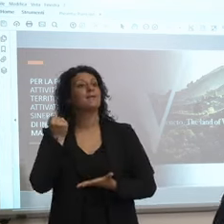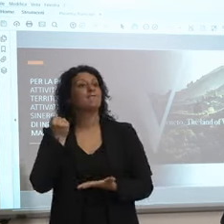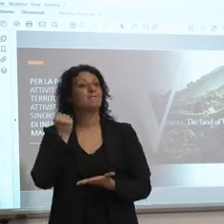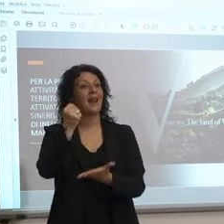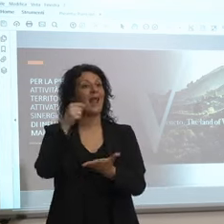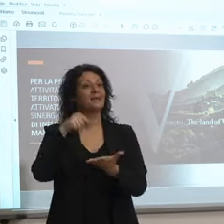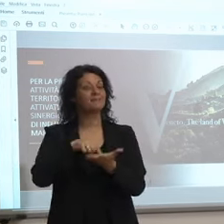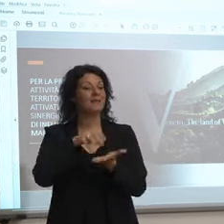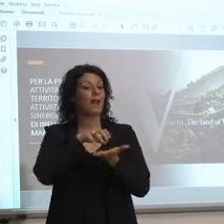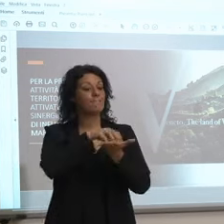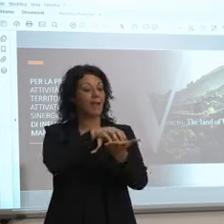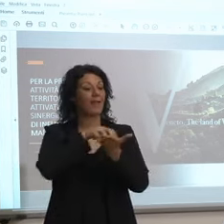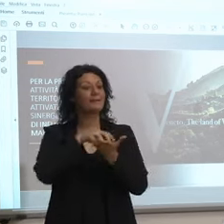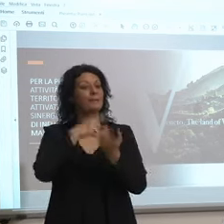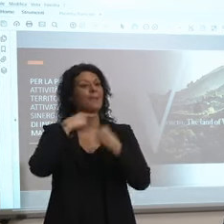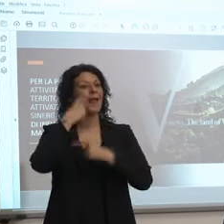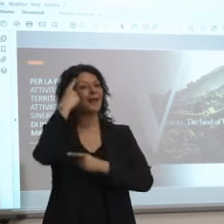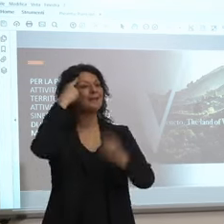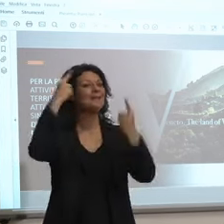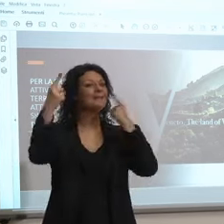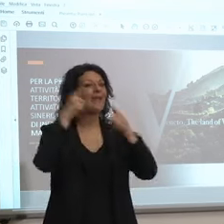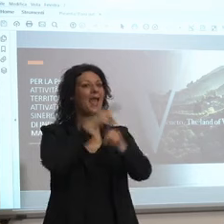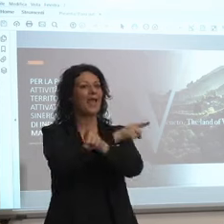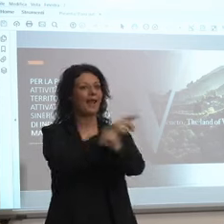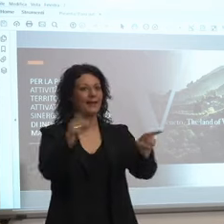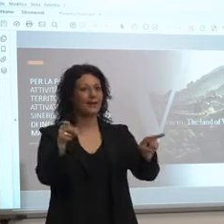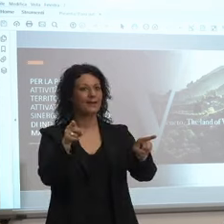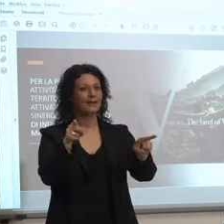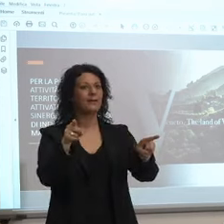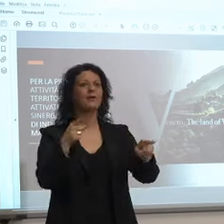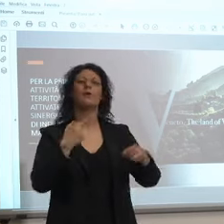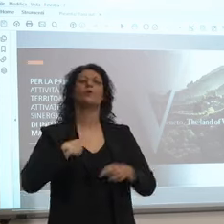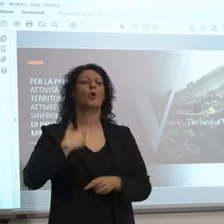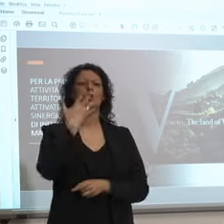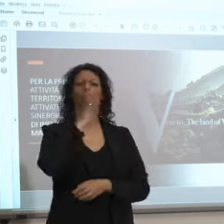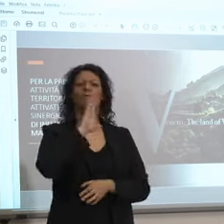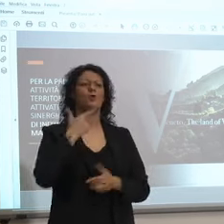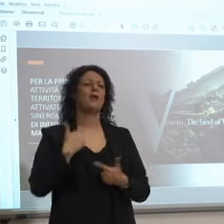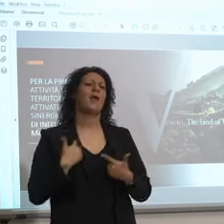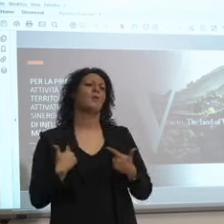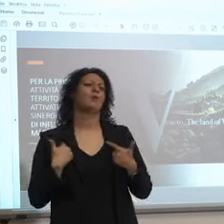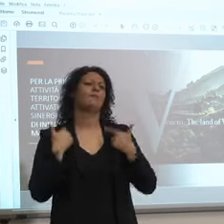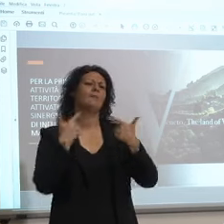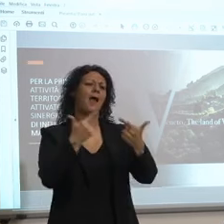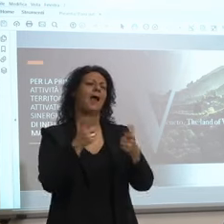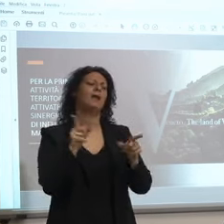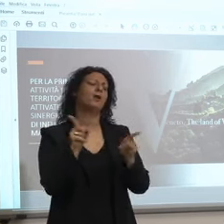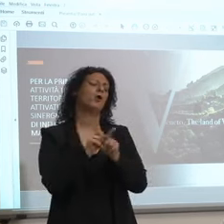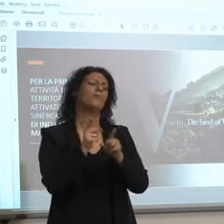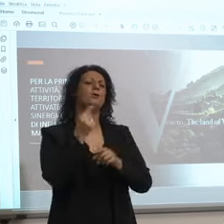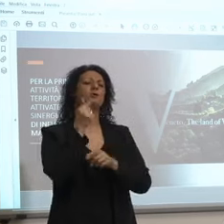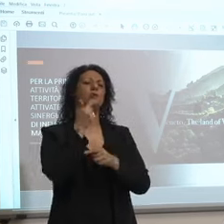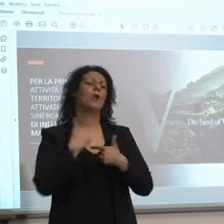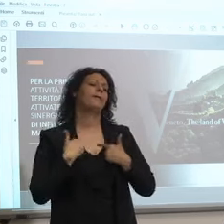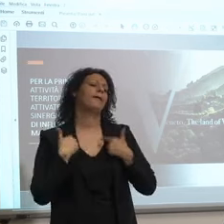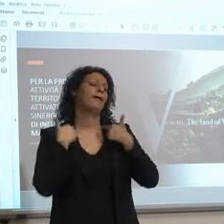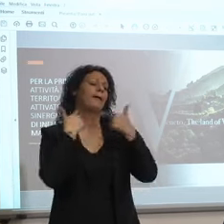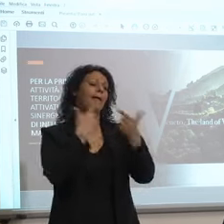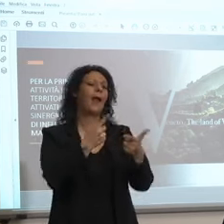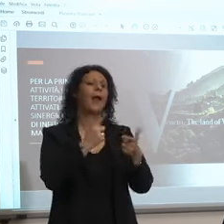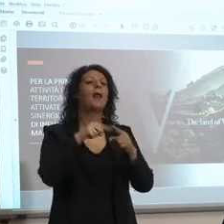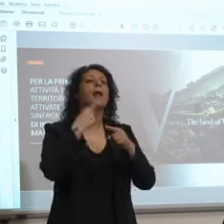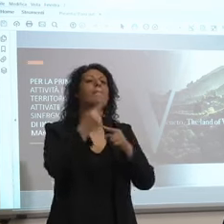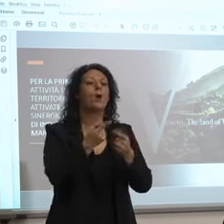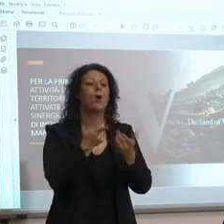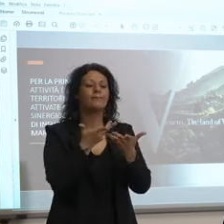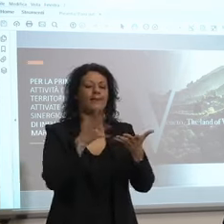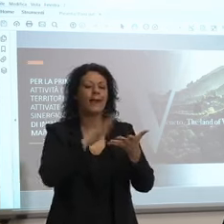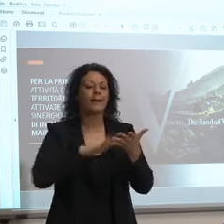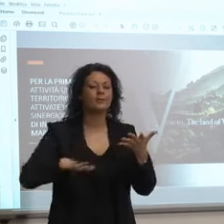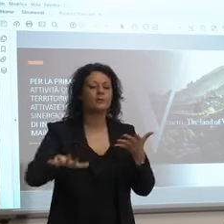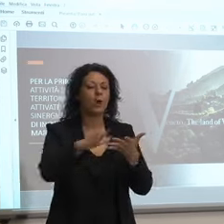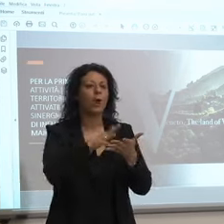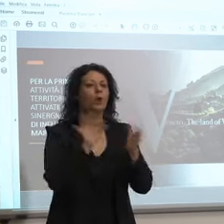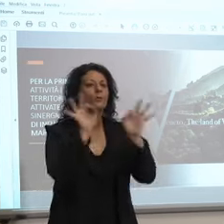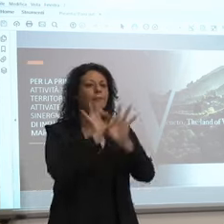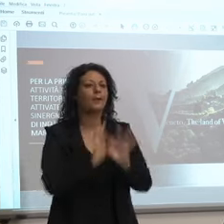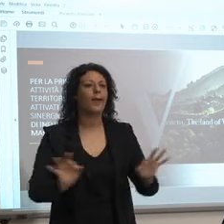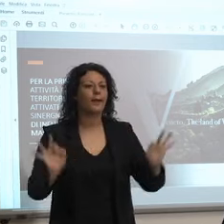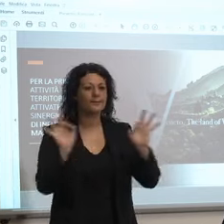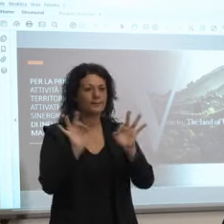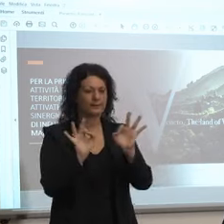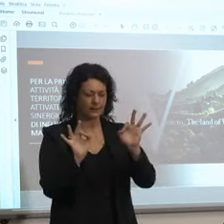perduto perché noi non siamo la regione che regala soldi così senza poi non attivare niente sul territorio e